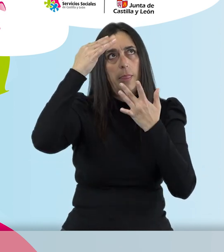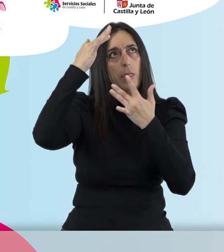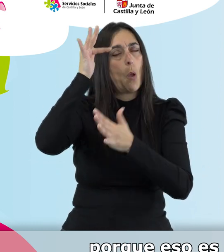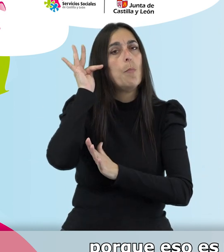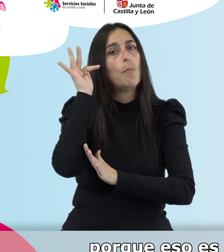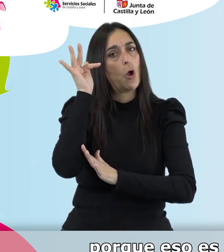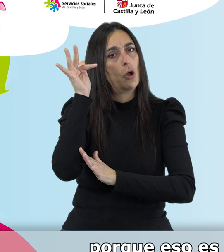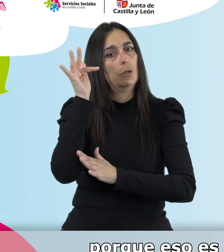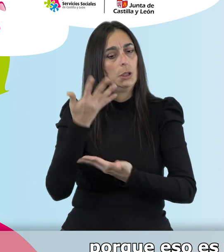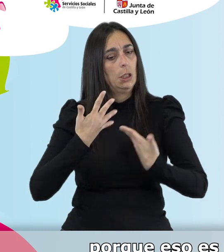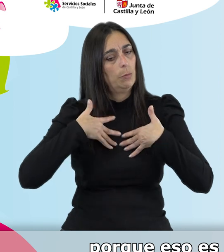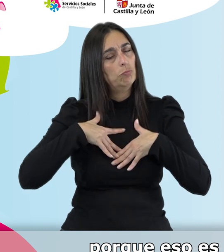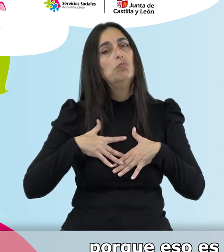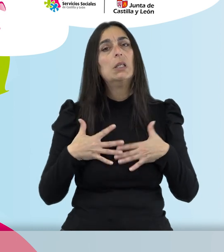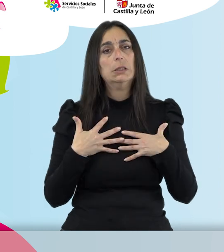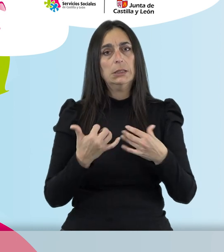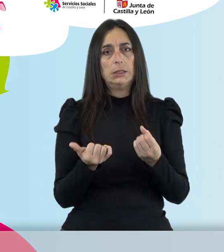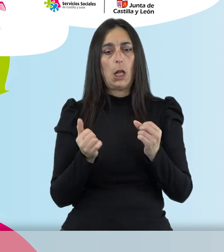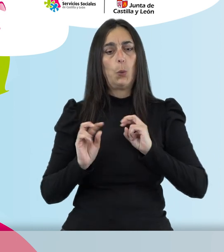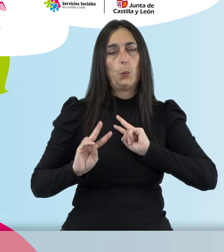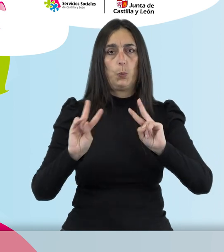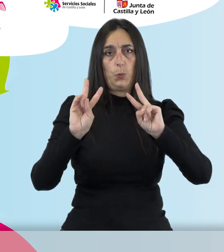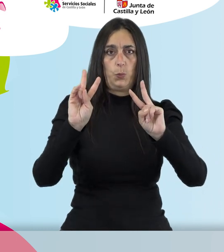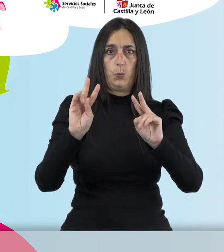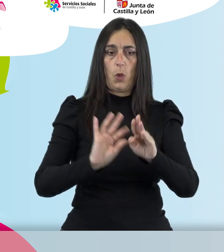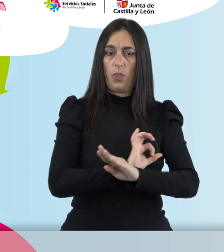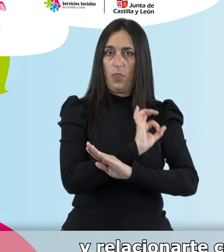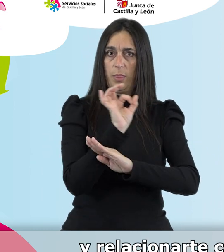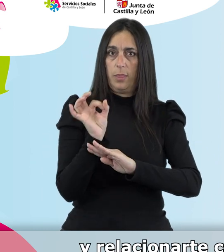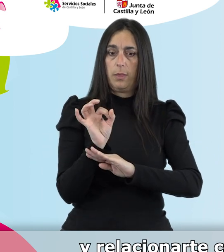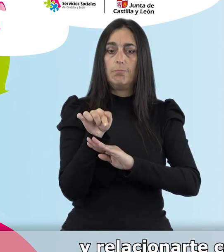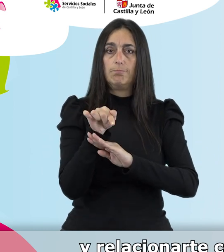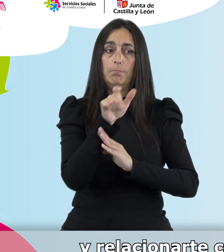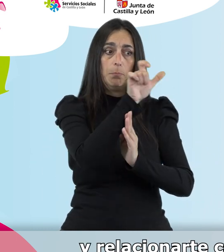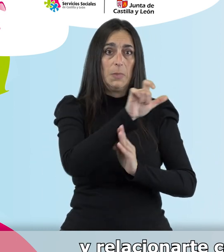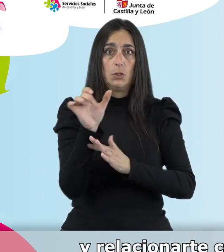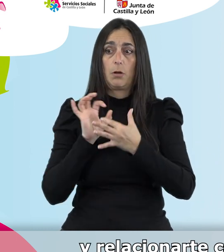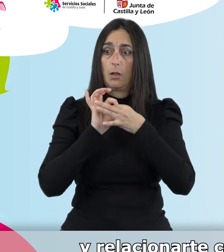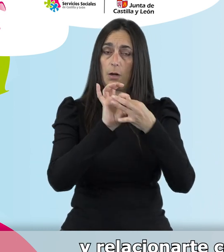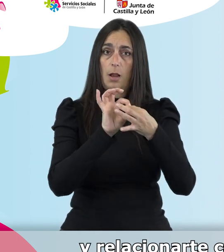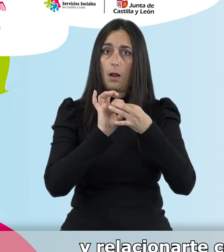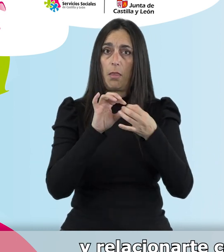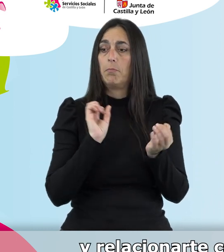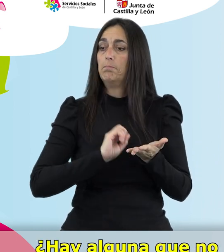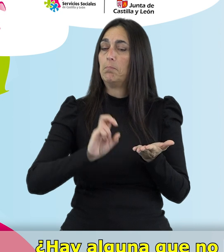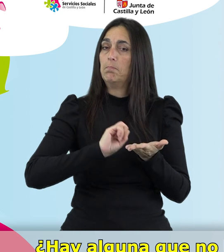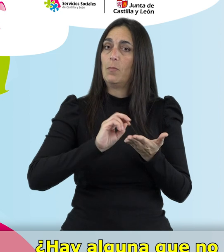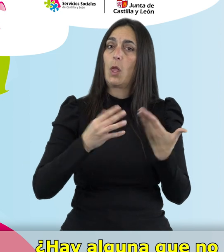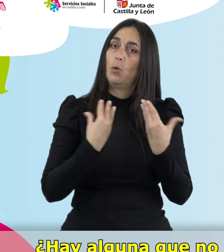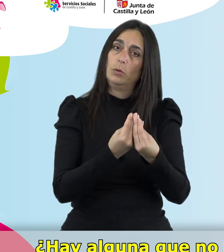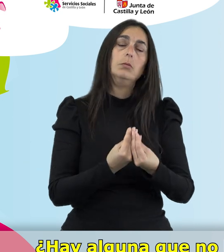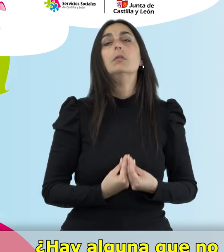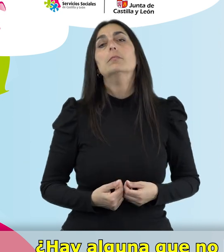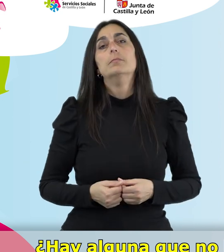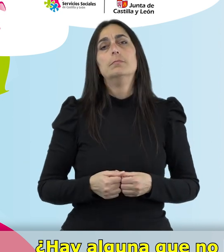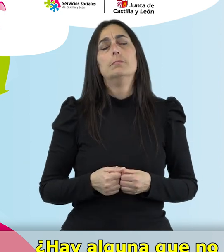buenas, porque eso es muy bueno para la salud, estar activa durante el día y relacionarte con personas y caminar con ellas. ¿Hay